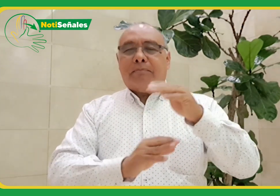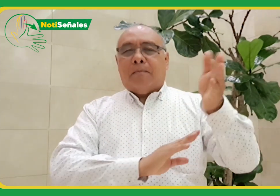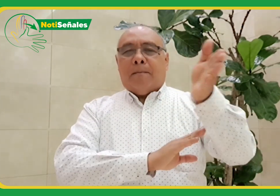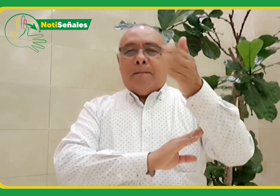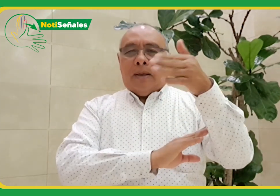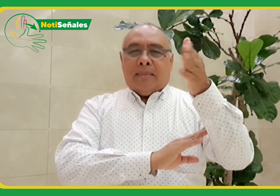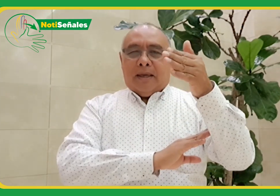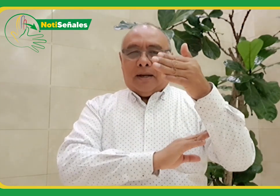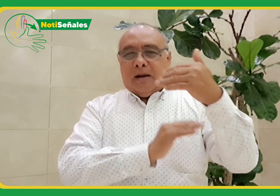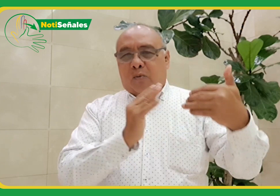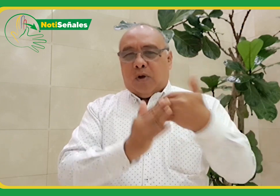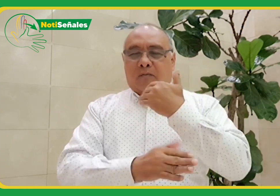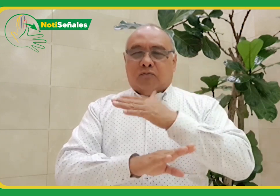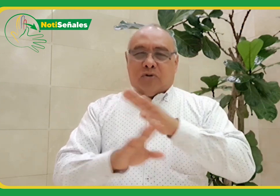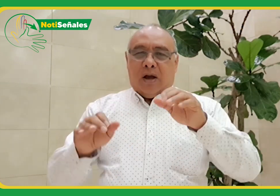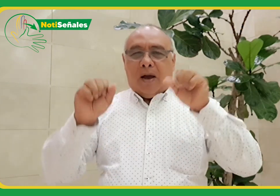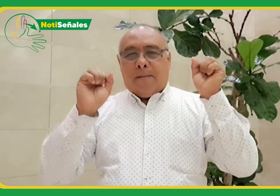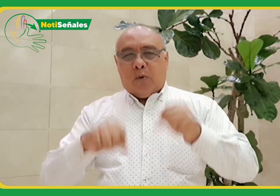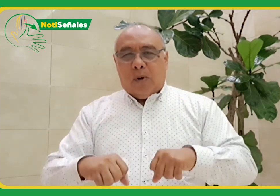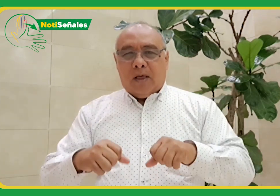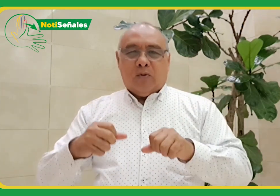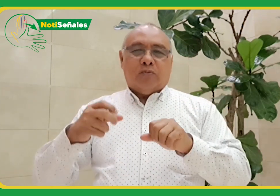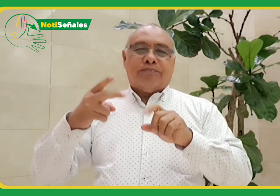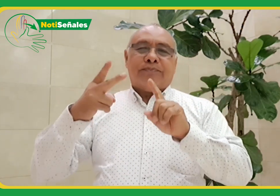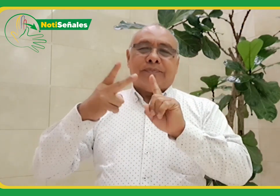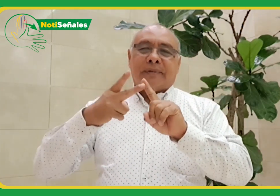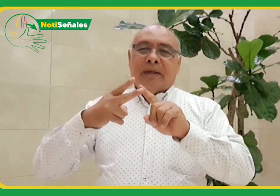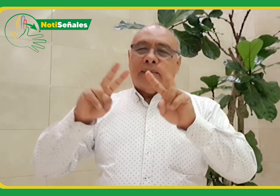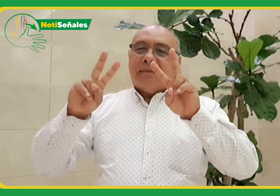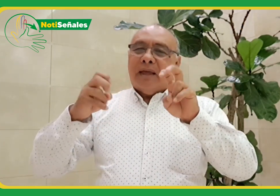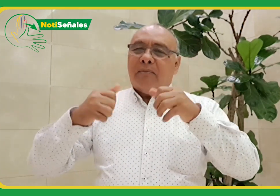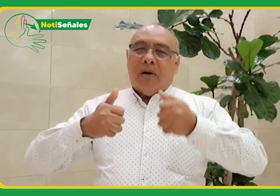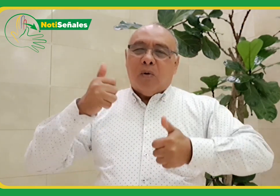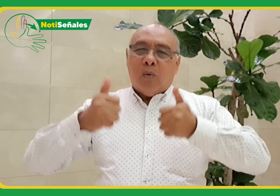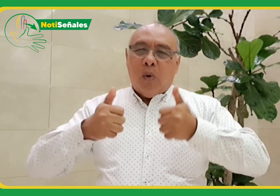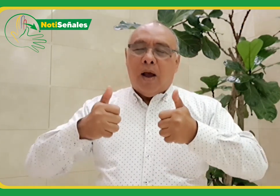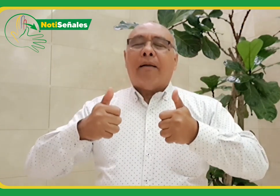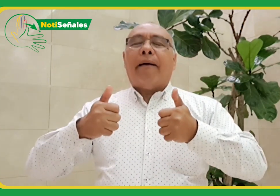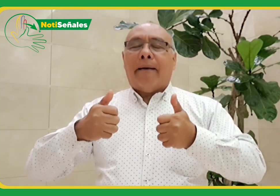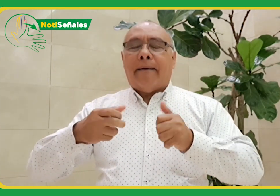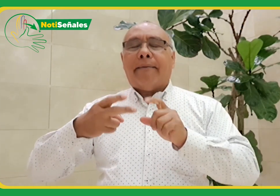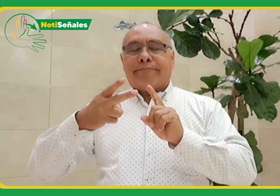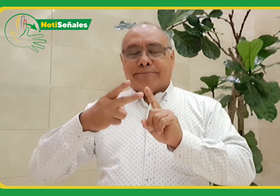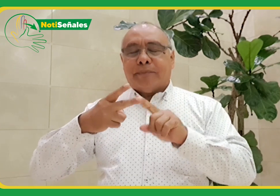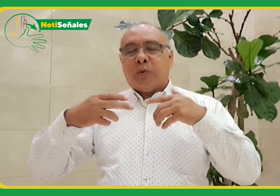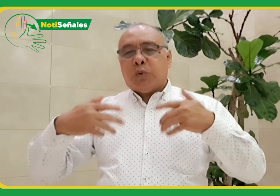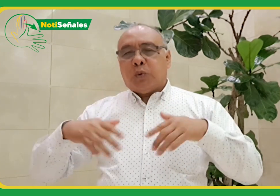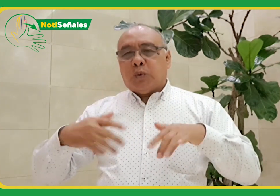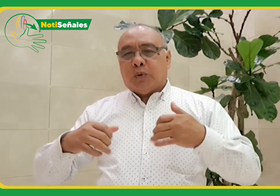aprobación de la nueva bandera en segundo lugar la elección de la sede del próximo congreso de la